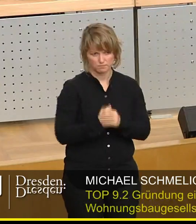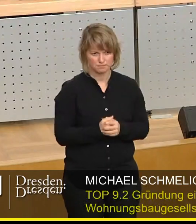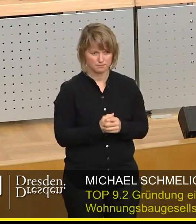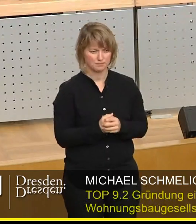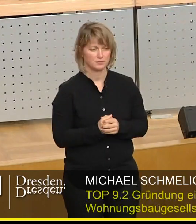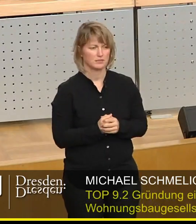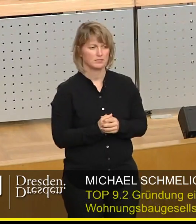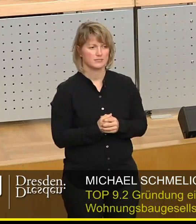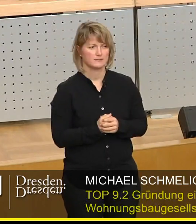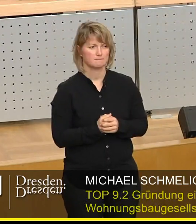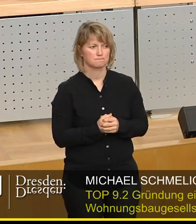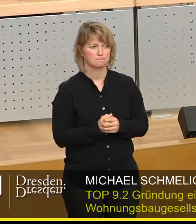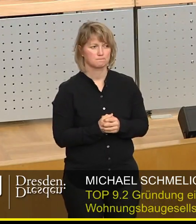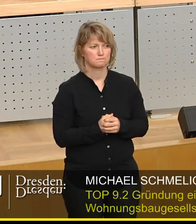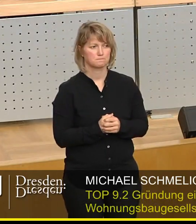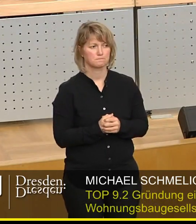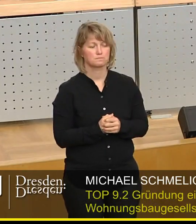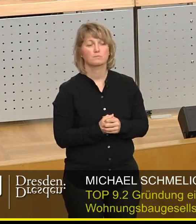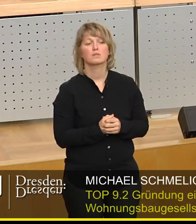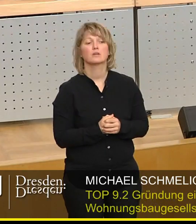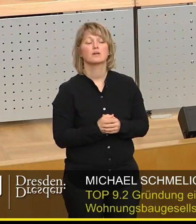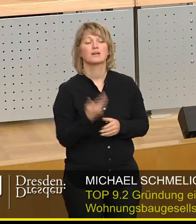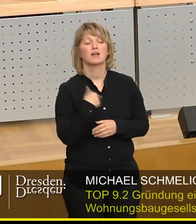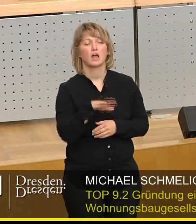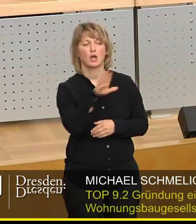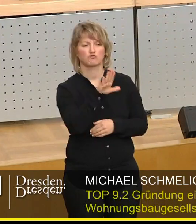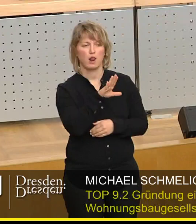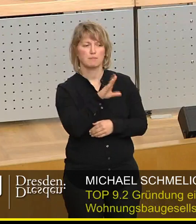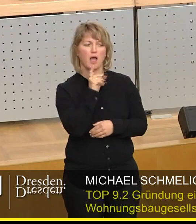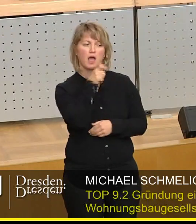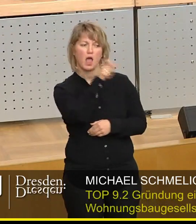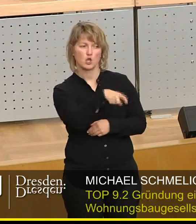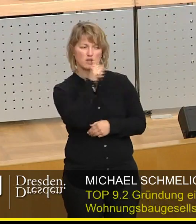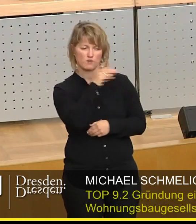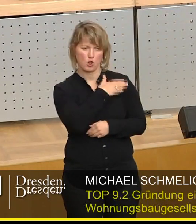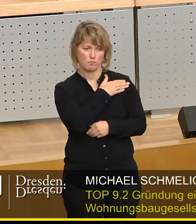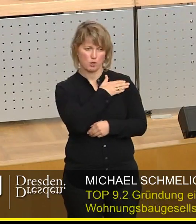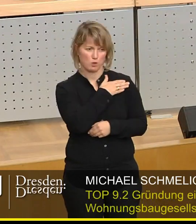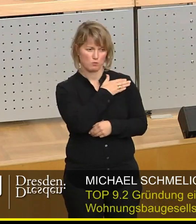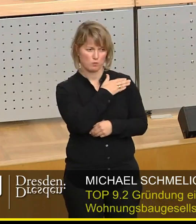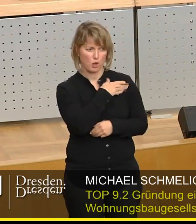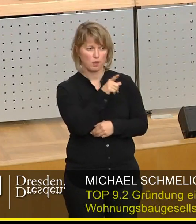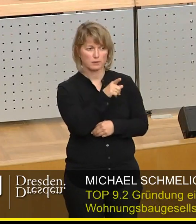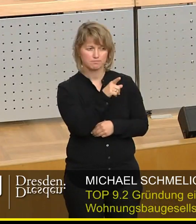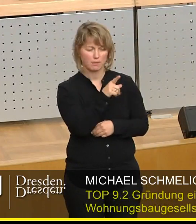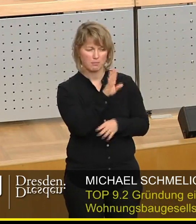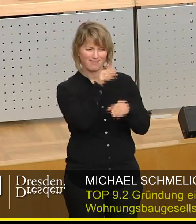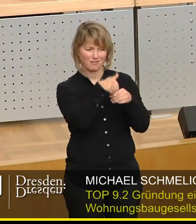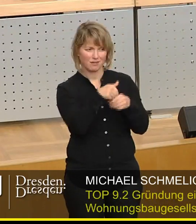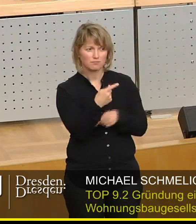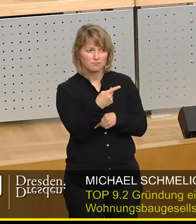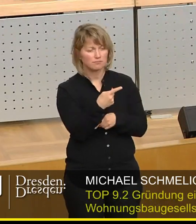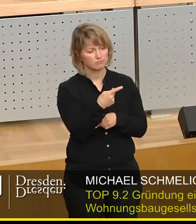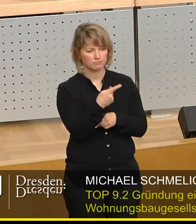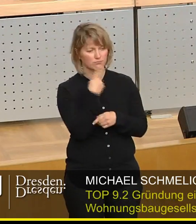Gegensatz zum Lob des Kollegen Schäubert muss ich feststellen, dass in dieser Frage die Verwaltung